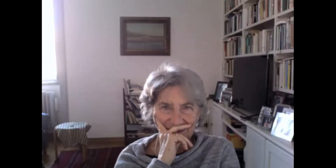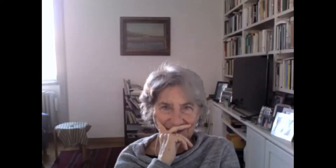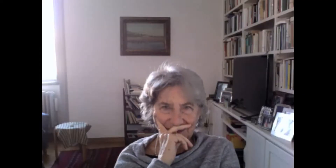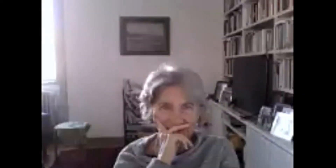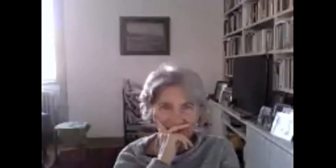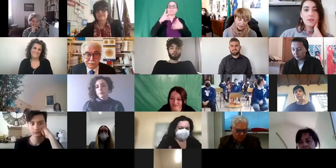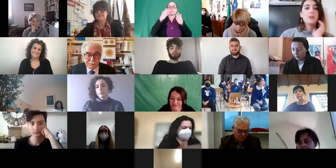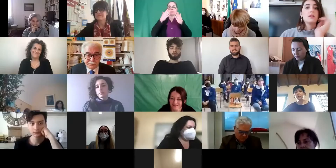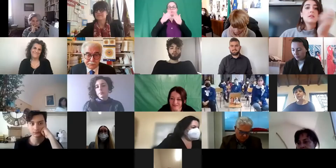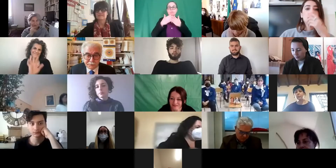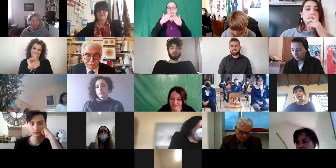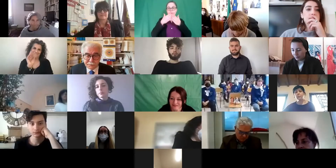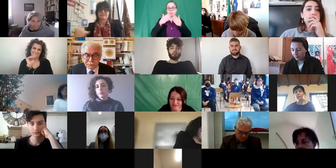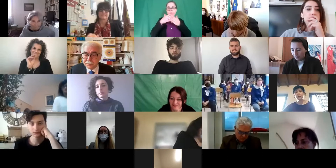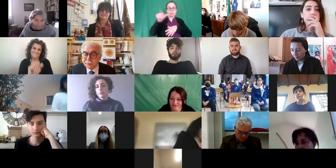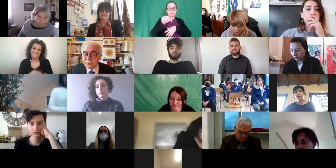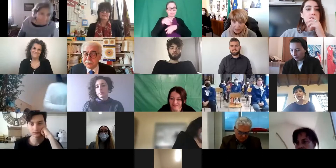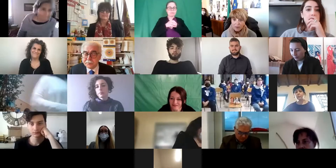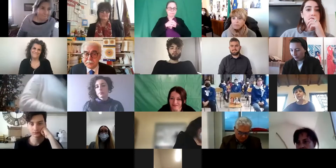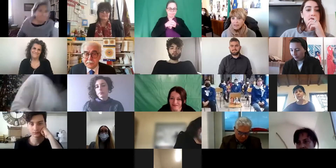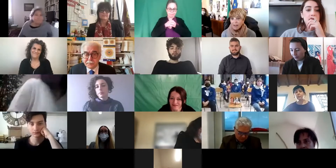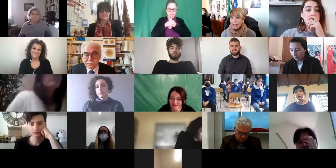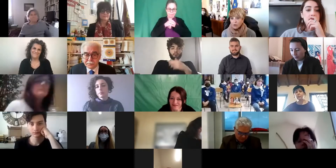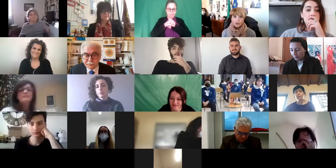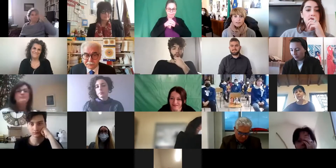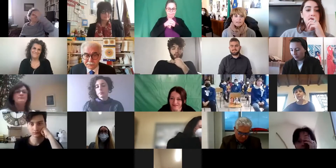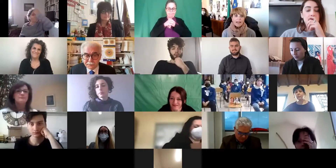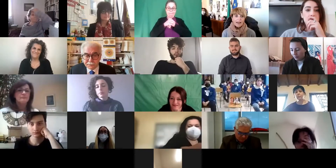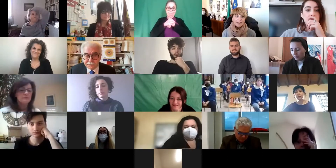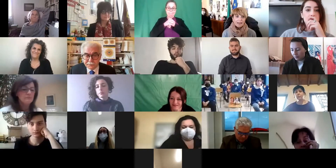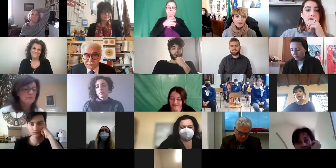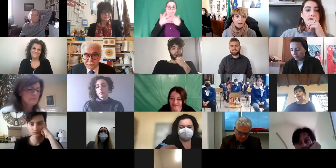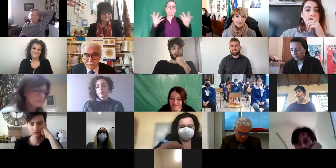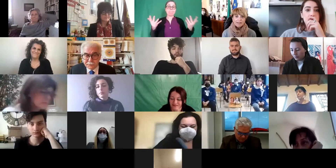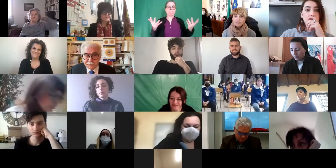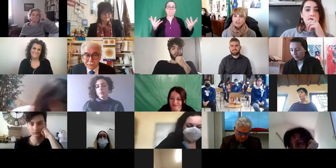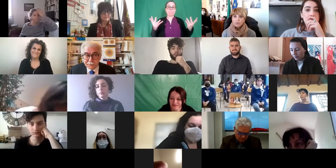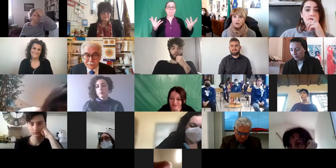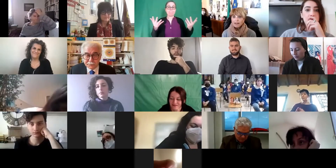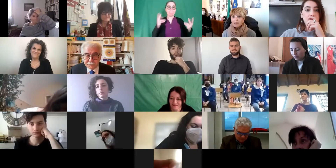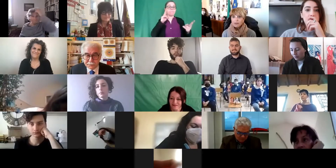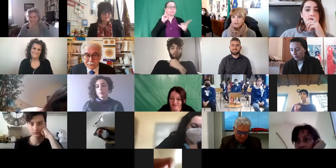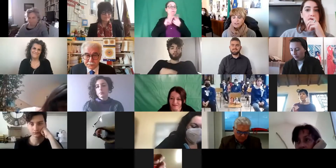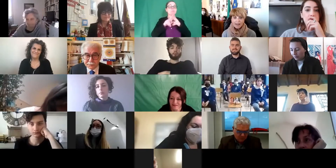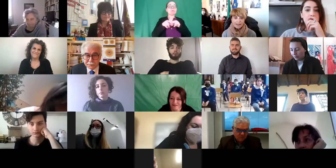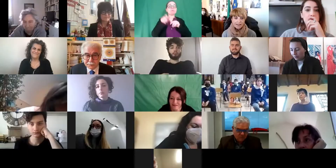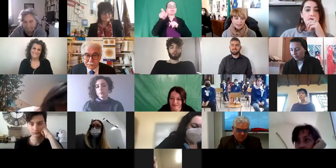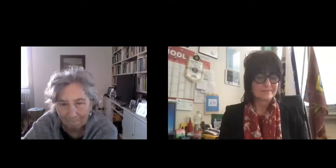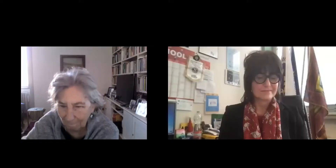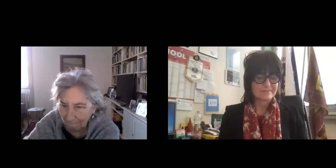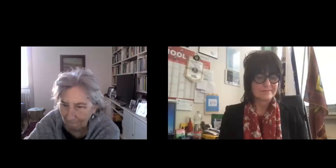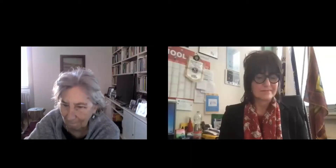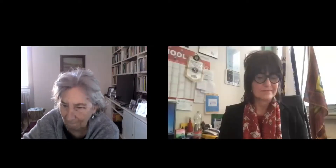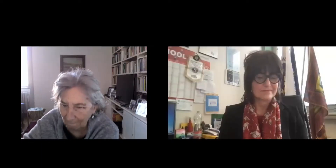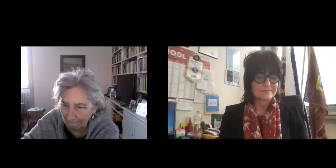di comunicare alternative occasionale e rivedo volentieri la maestra Giorgia Bonatti una nostra ex